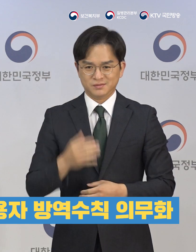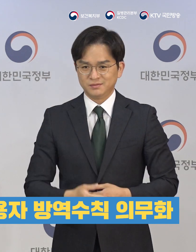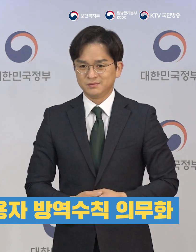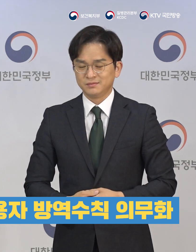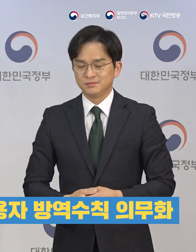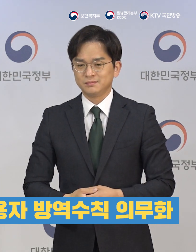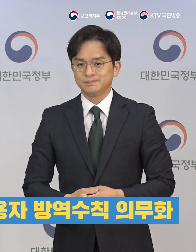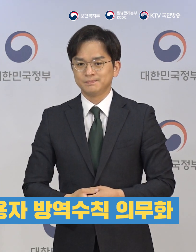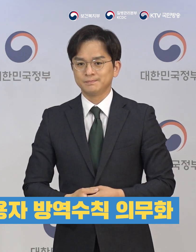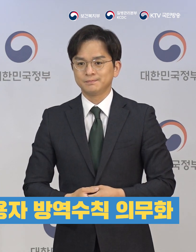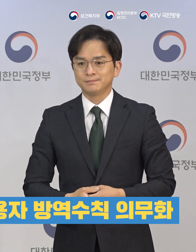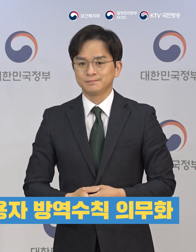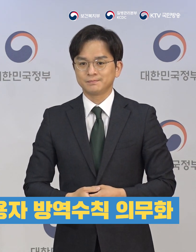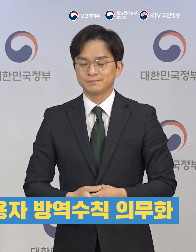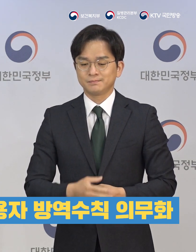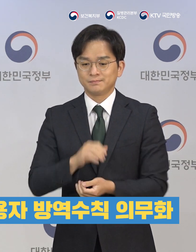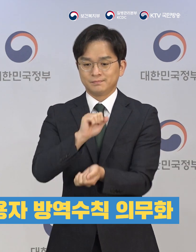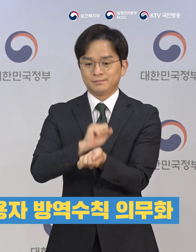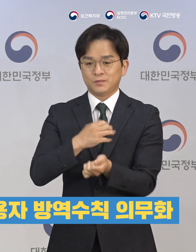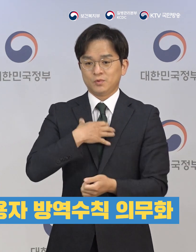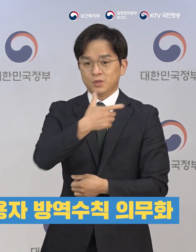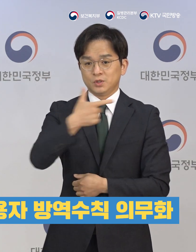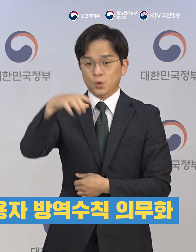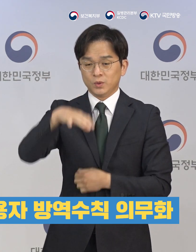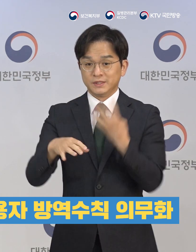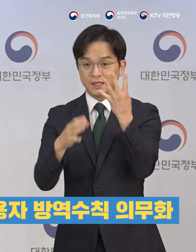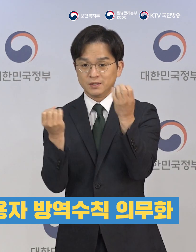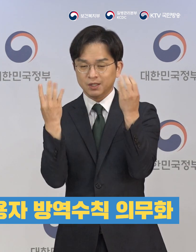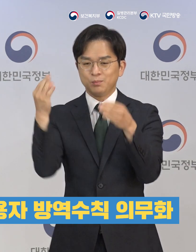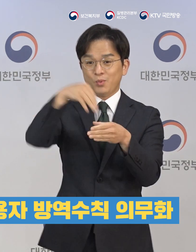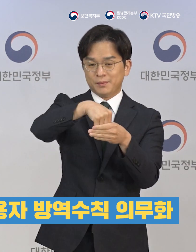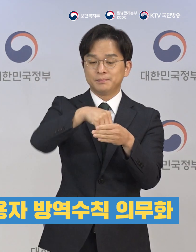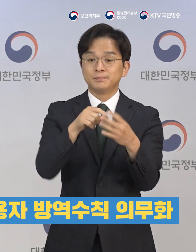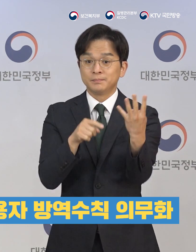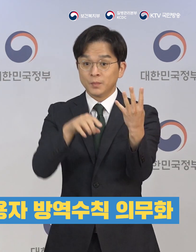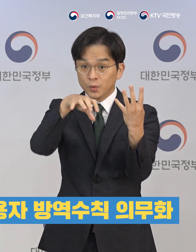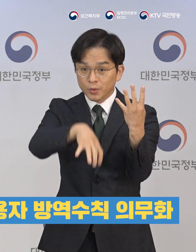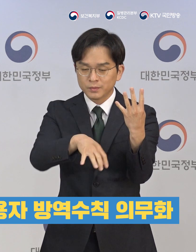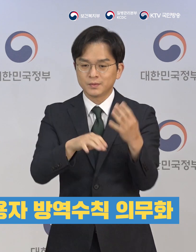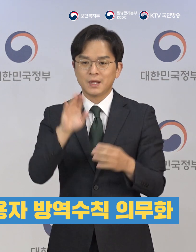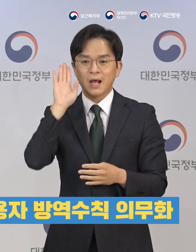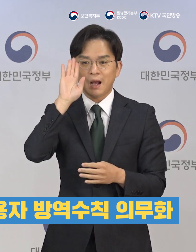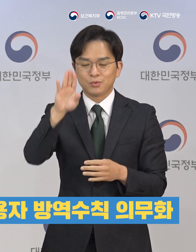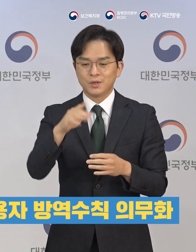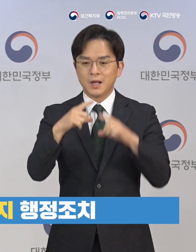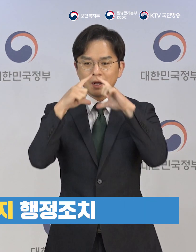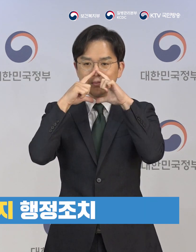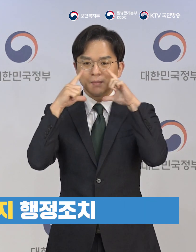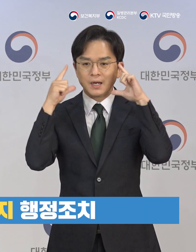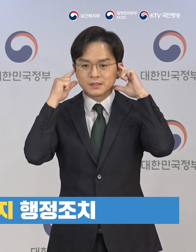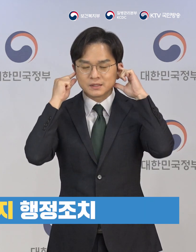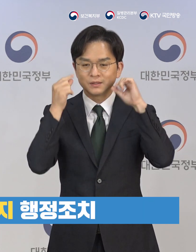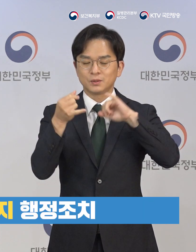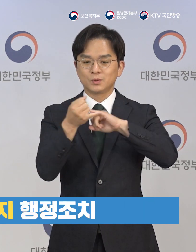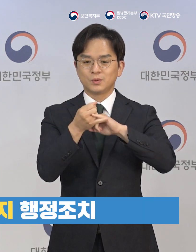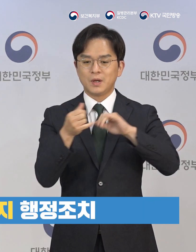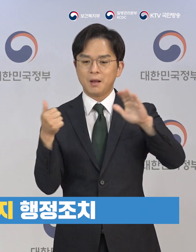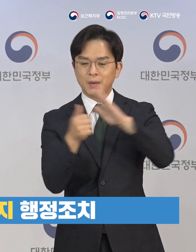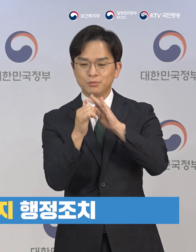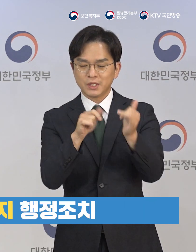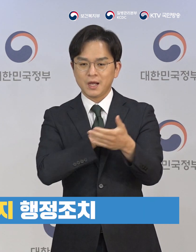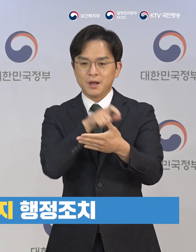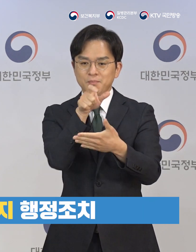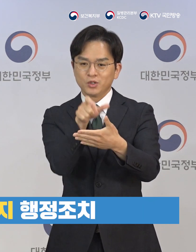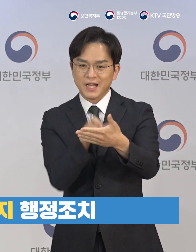다수의 집단 감염이 실제 발생한 시설들입니다. 고염 시설 지정에 따라 마스크